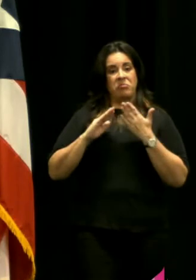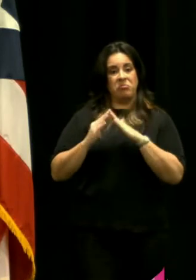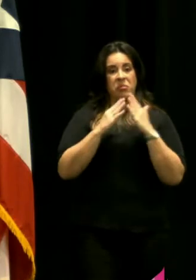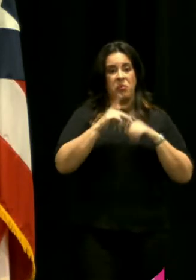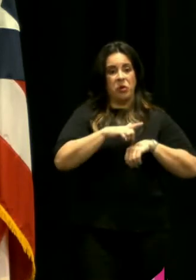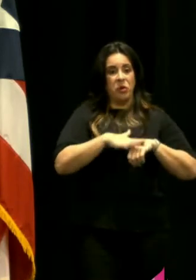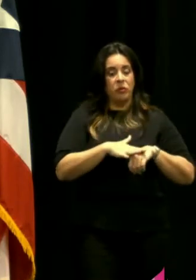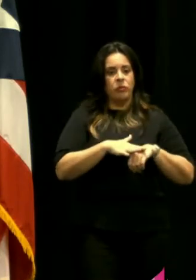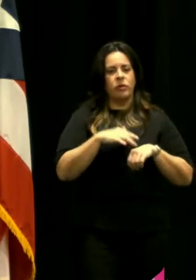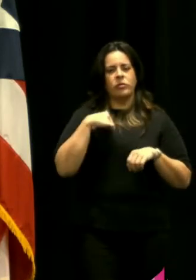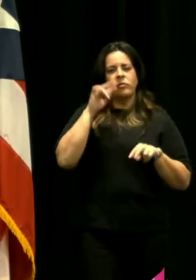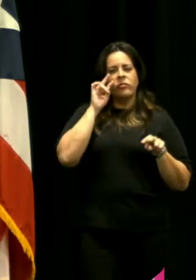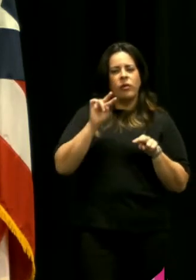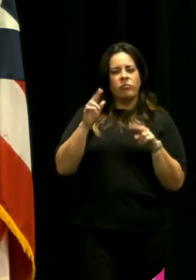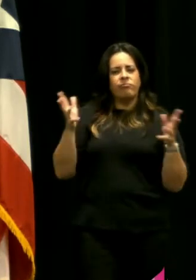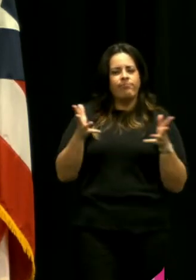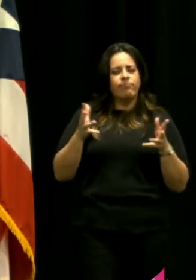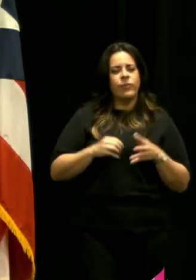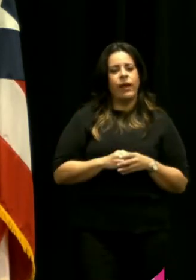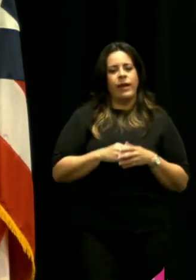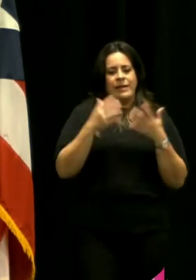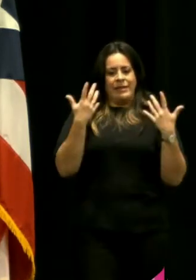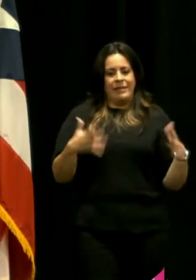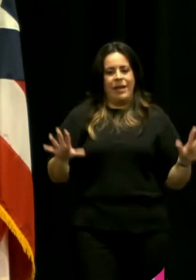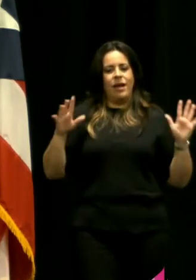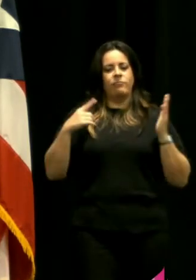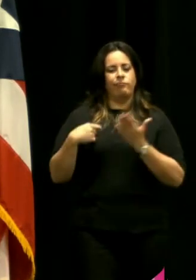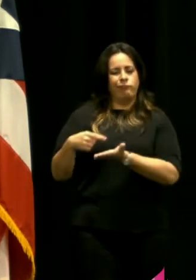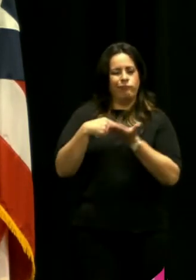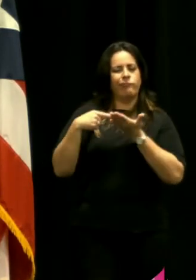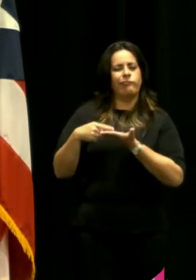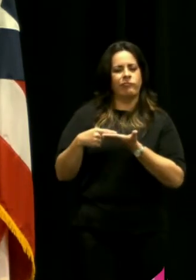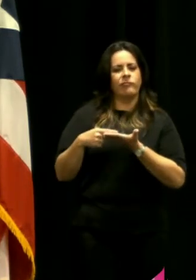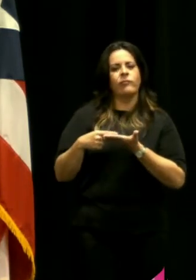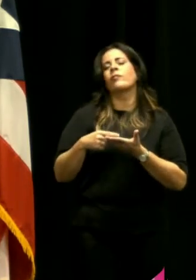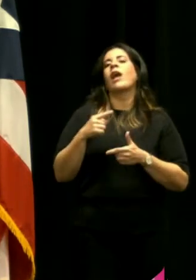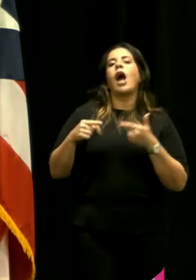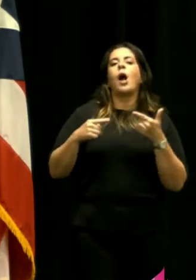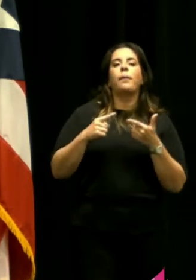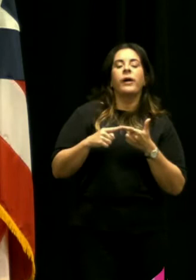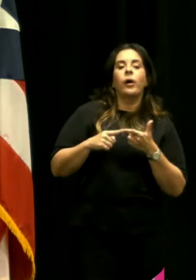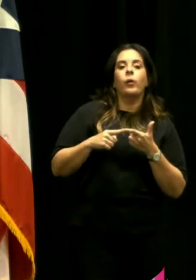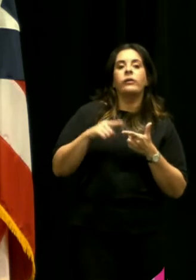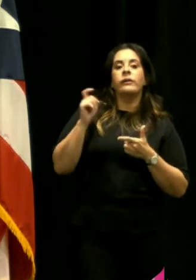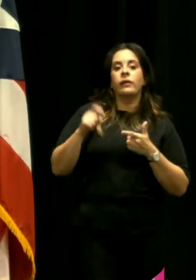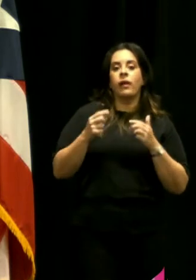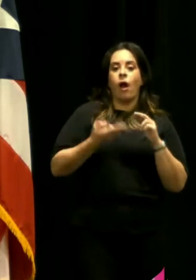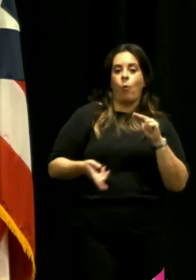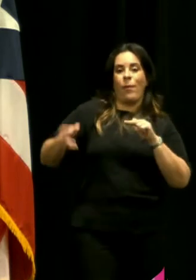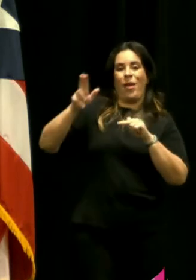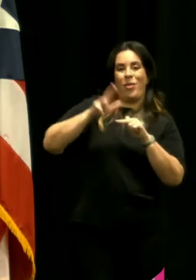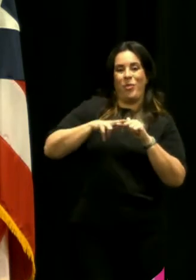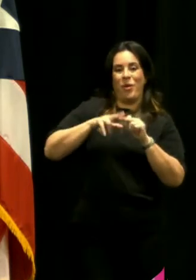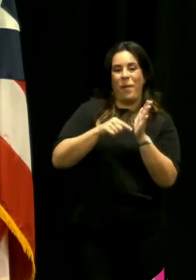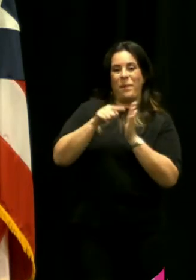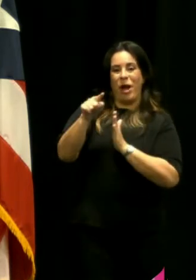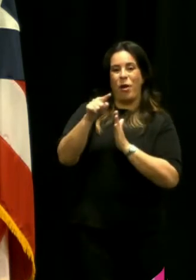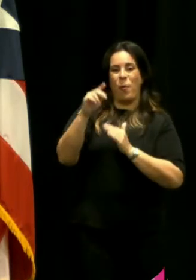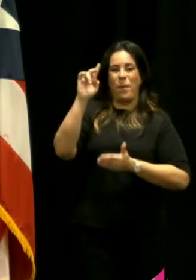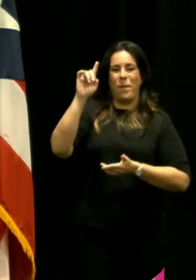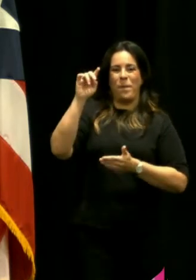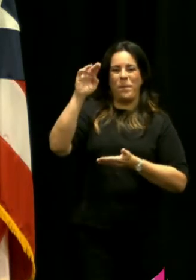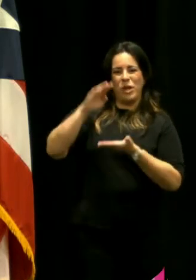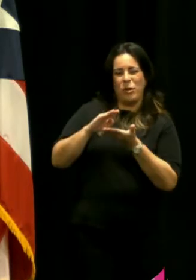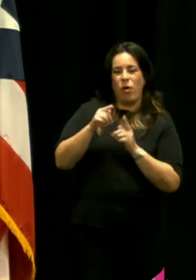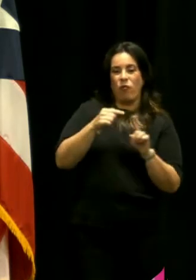que yo veo yo veo que ya aquí hay consenso en cuanto que en cuanto a que debe haber un alza en el salario mínimo a